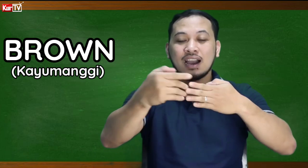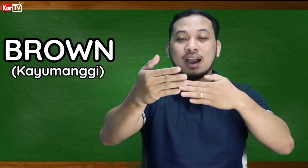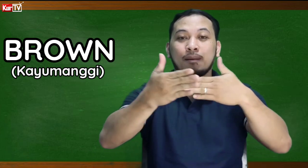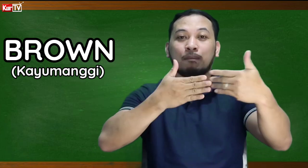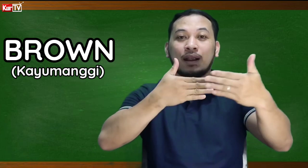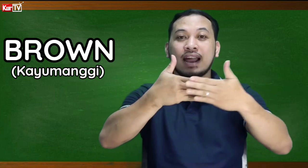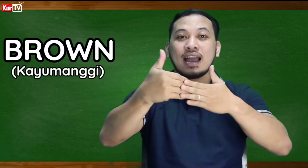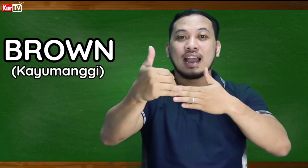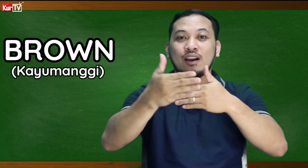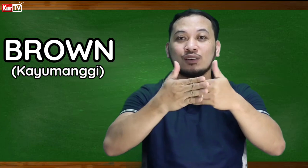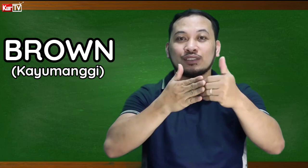Brown!